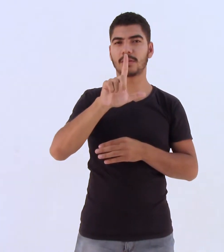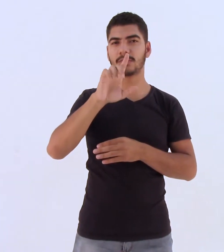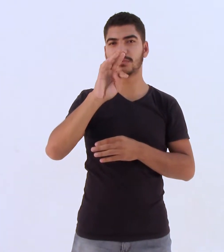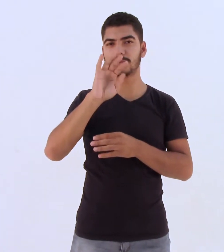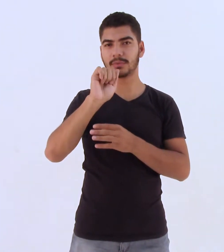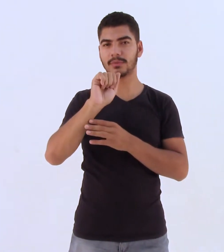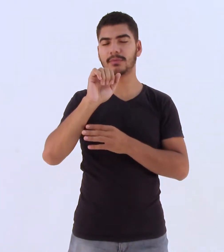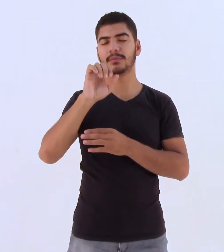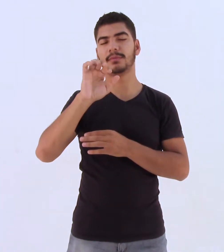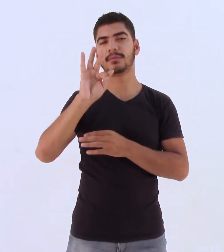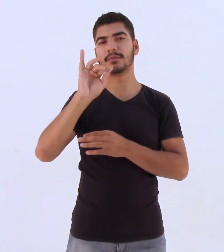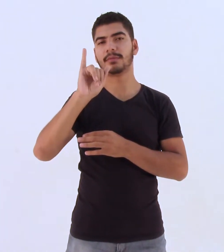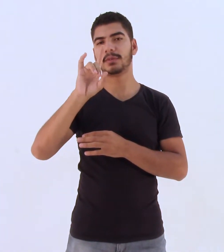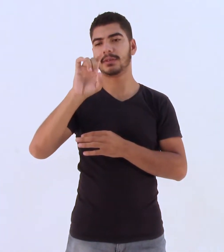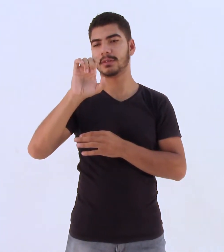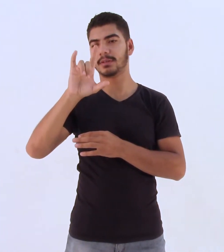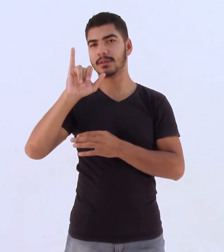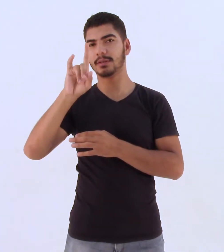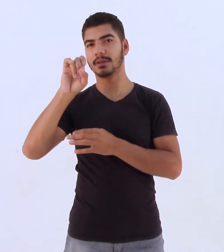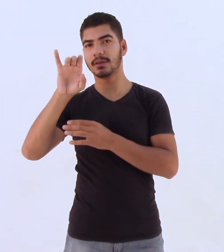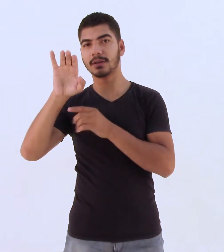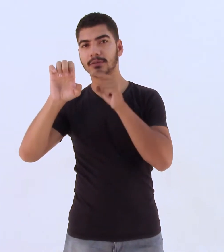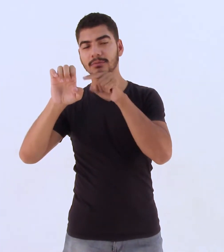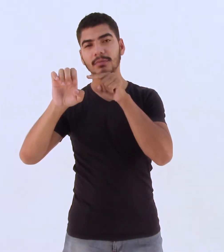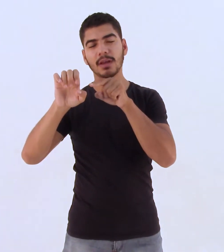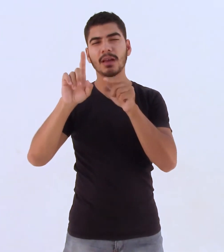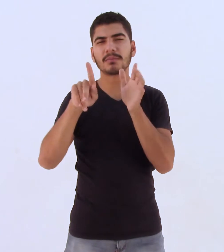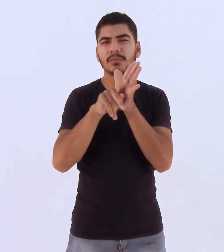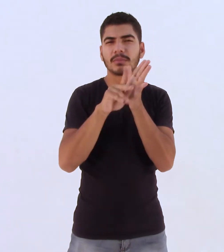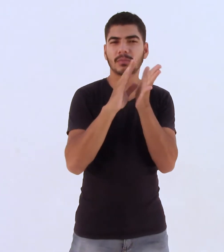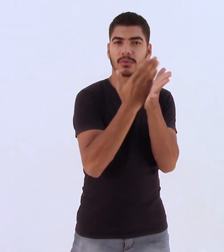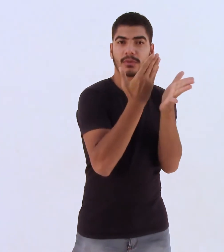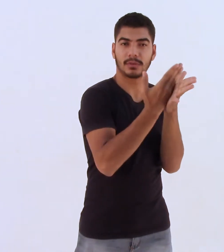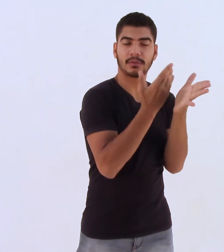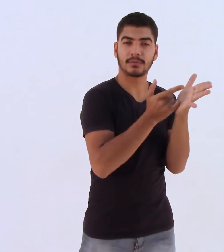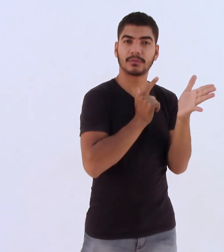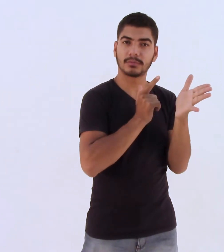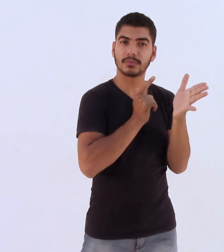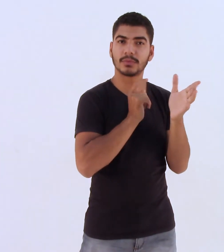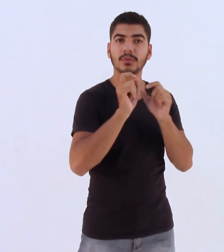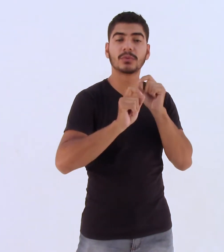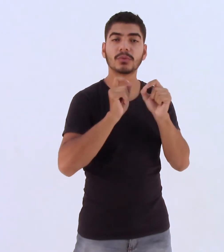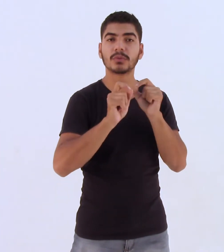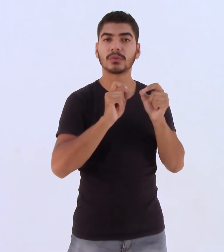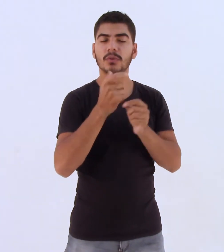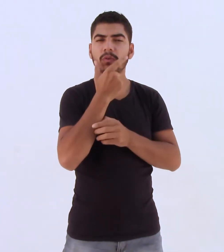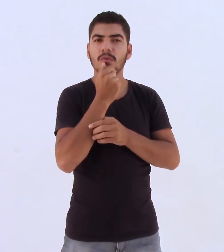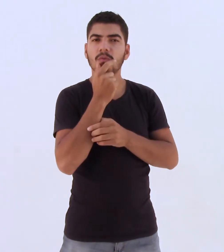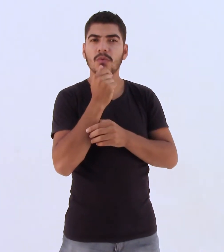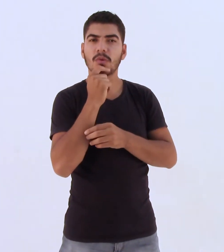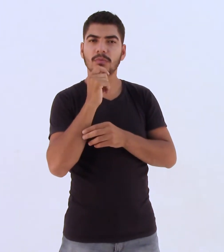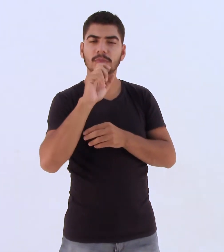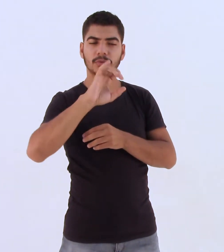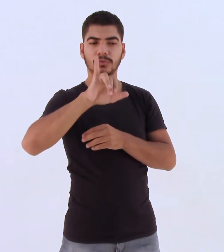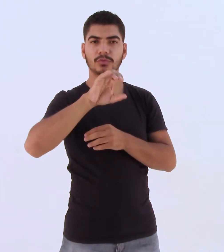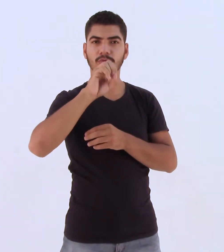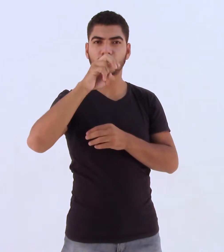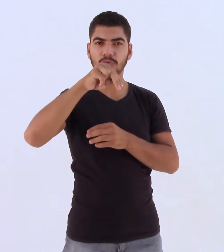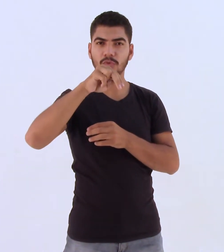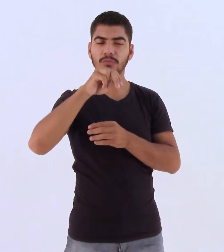Inspirado no livro homônimo, a produção narra a história de Robbie Gordon, interpretado por John Cusack, que passa